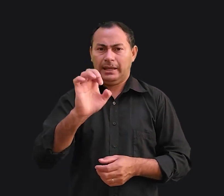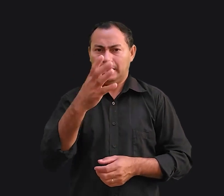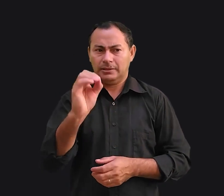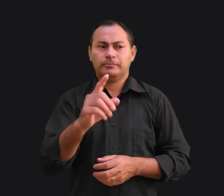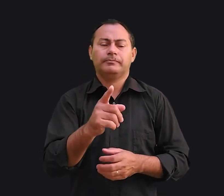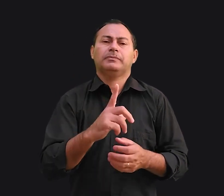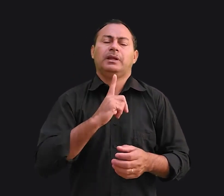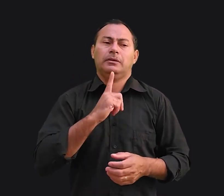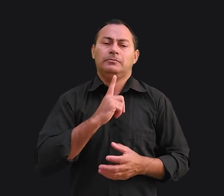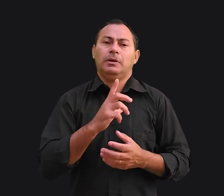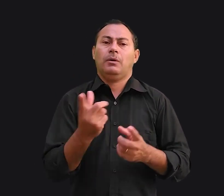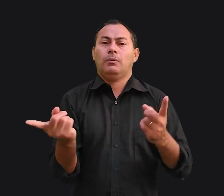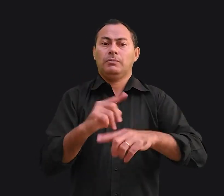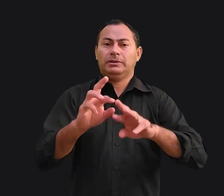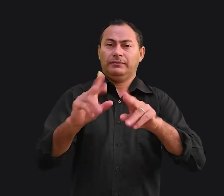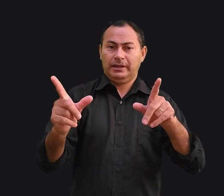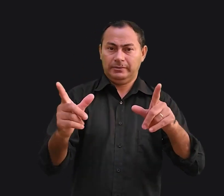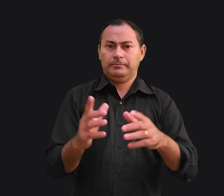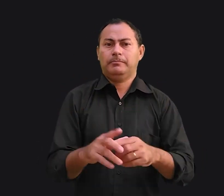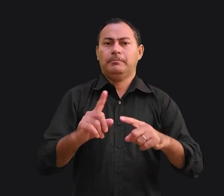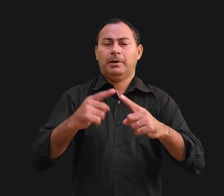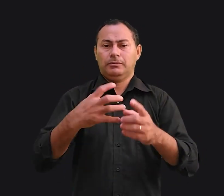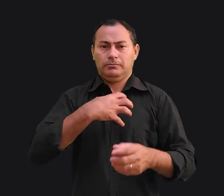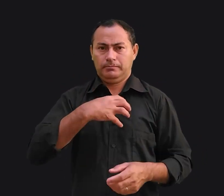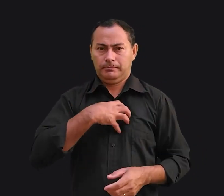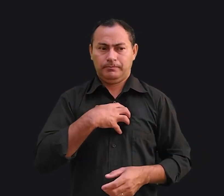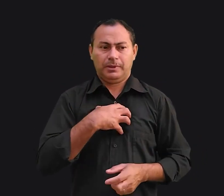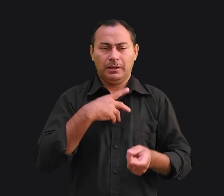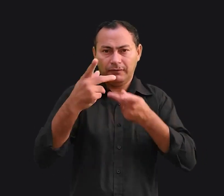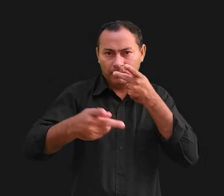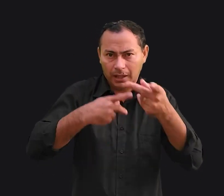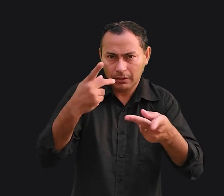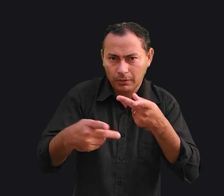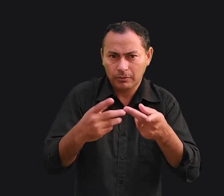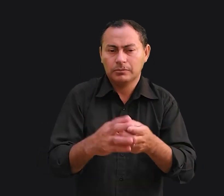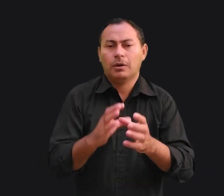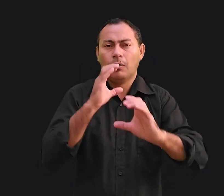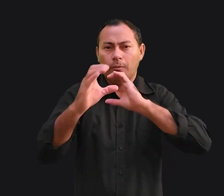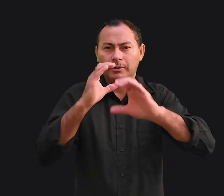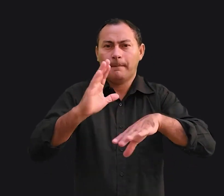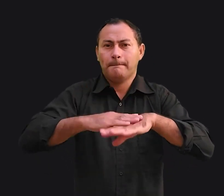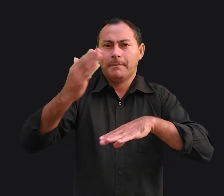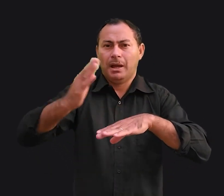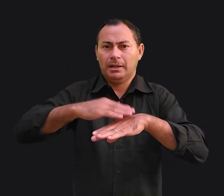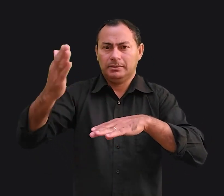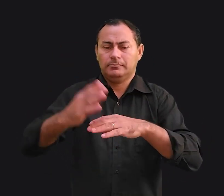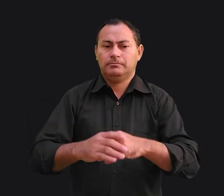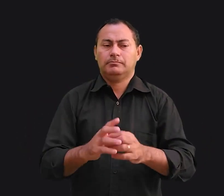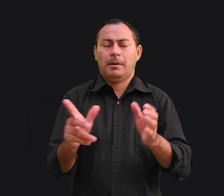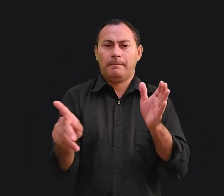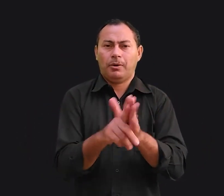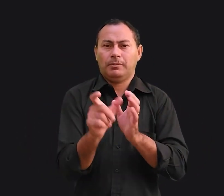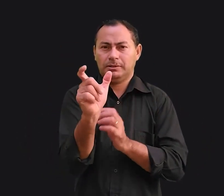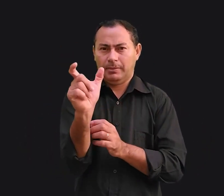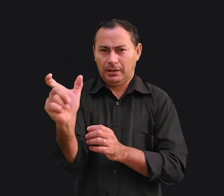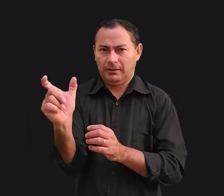teria sido outra. Mas a forma como ele falou comunicou mais que as próprias palavras.